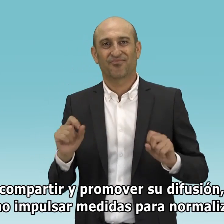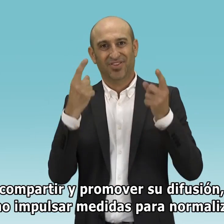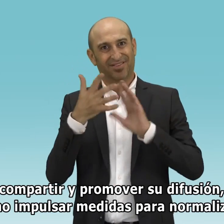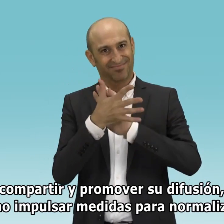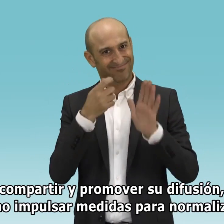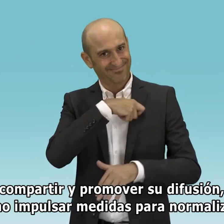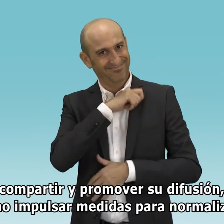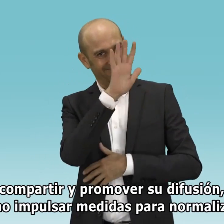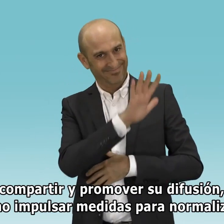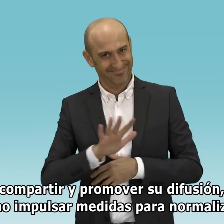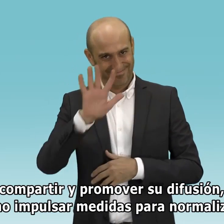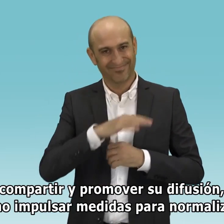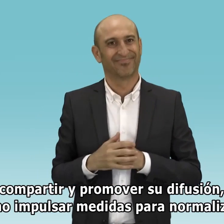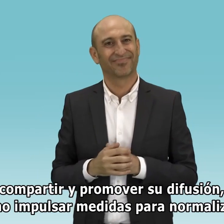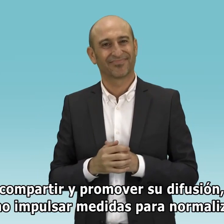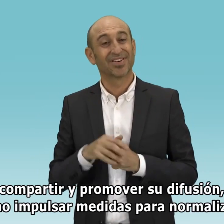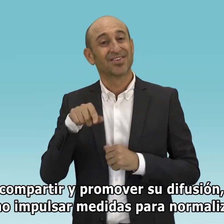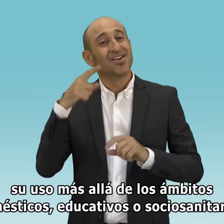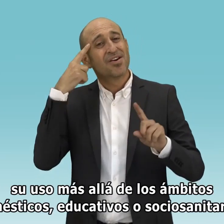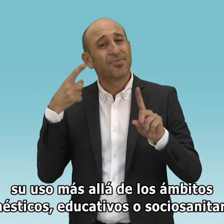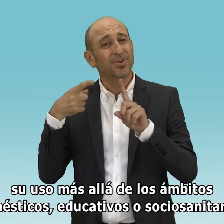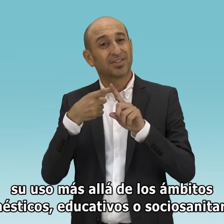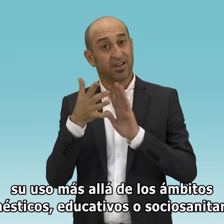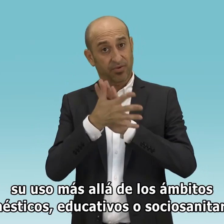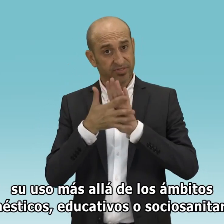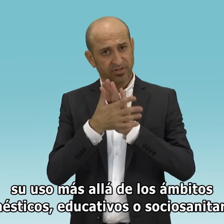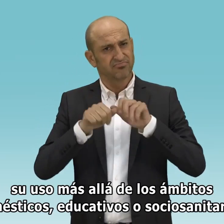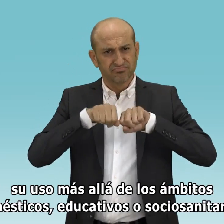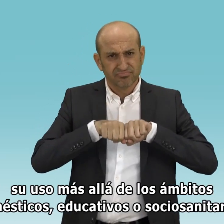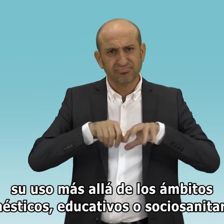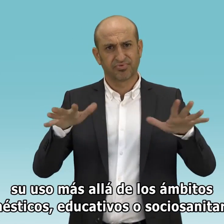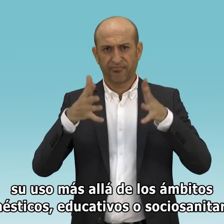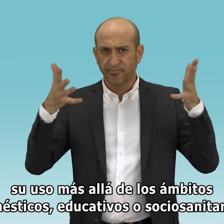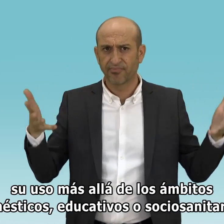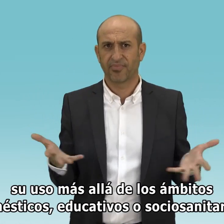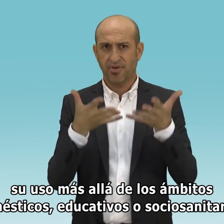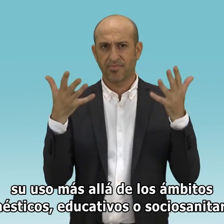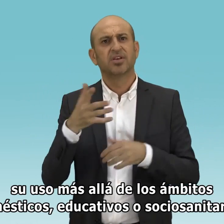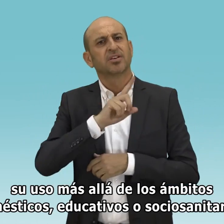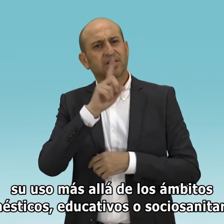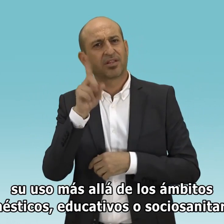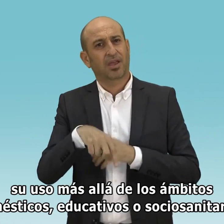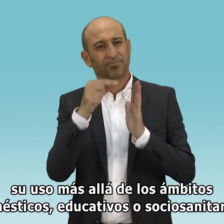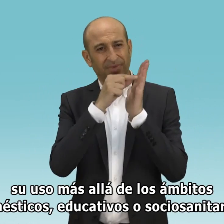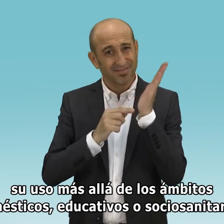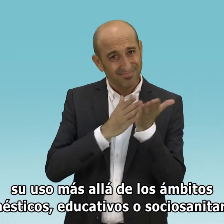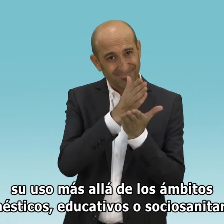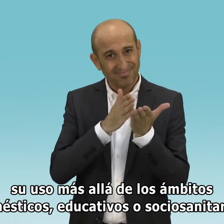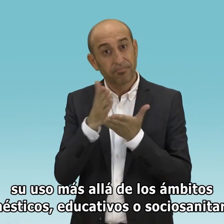difusión, sino impulsar medidas para normalizar su uso, más allá de los ámbitos domésticos, educativos o sociosanitarios.